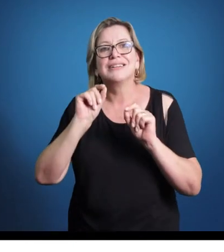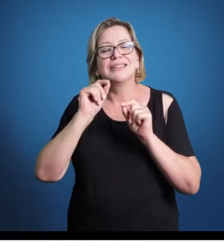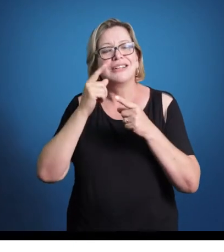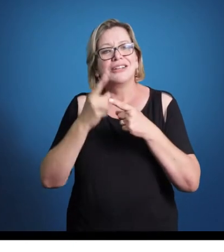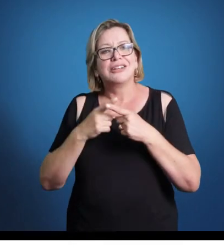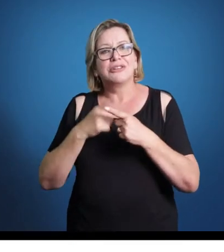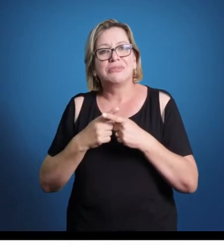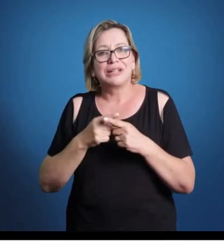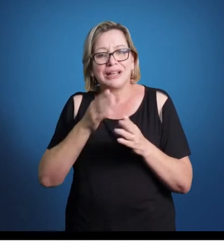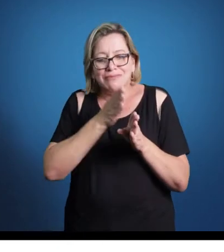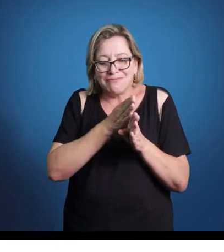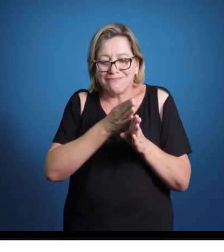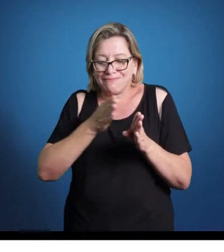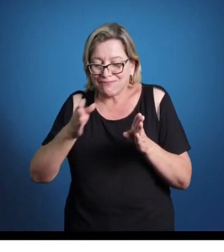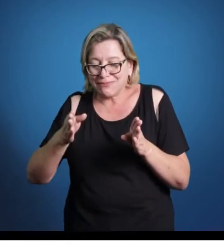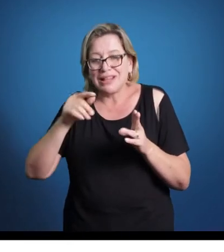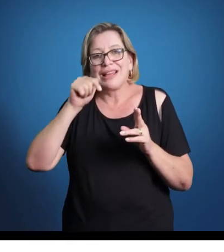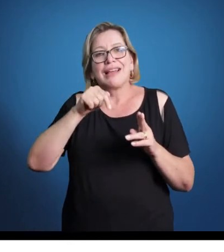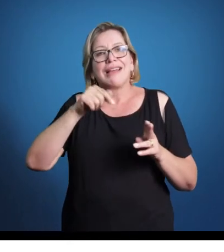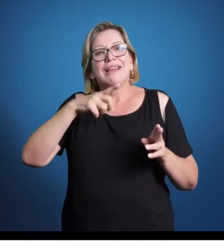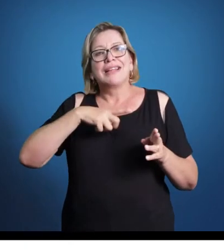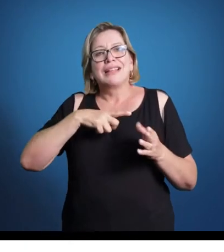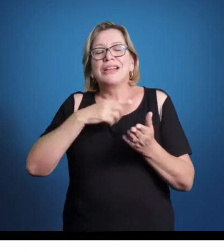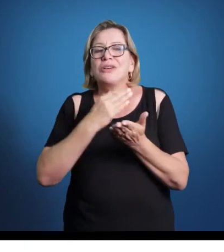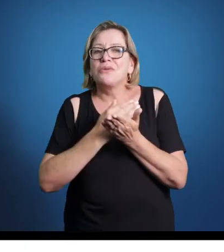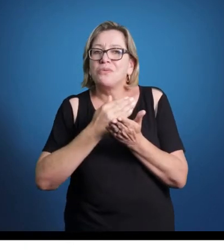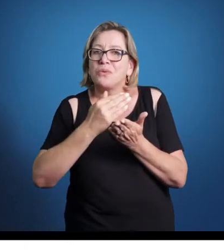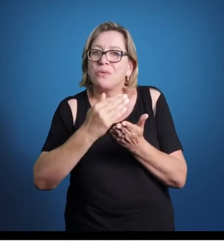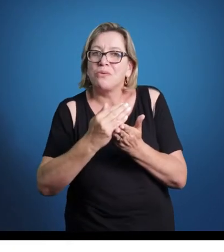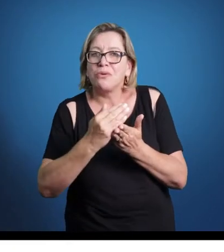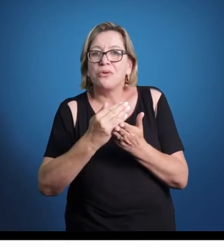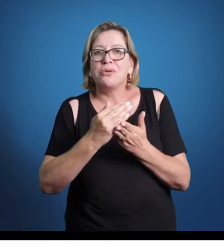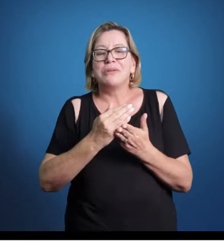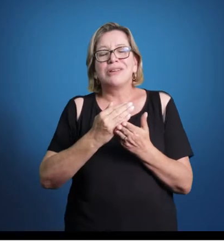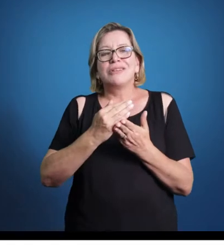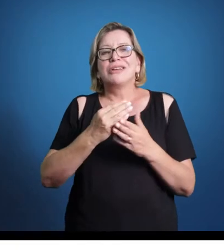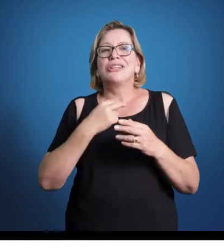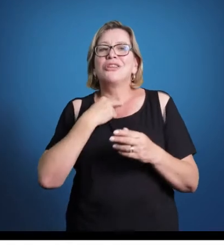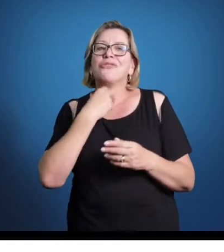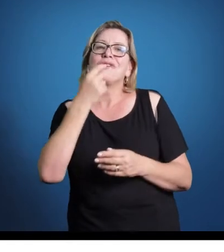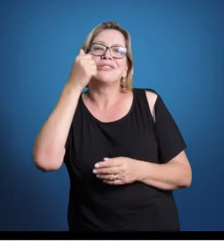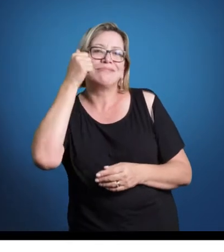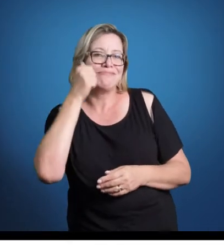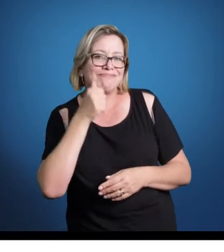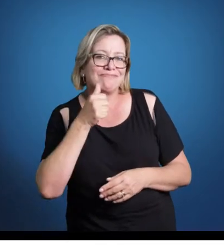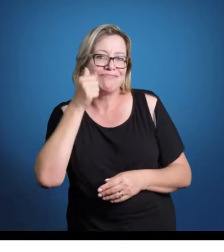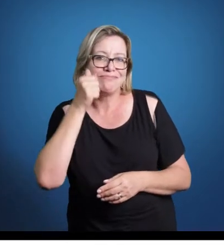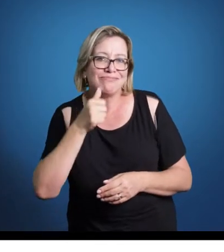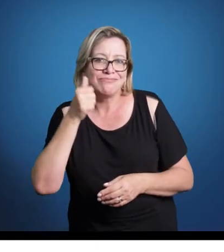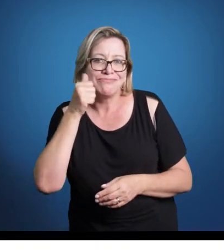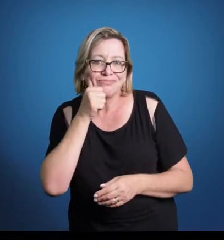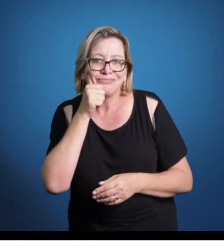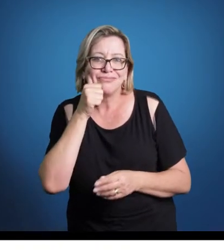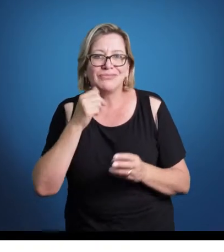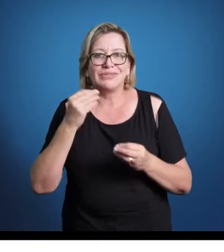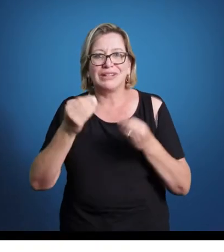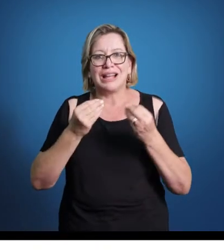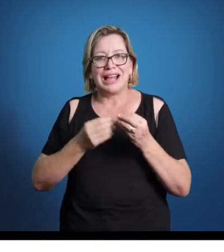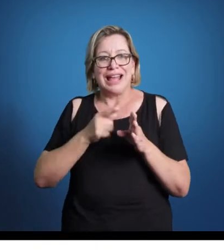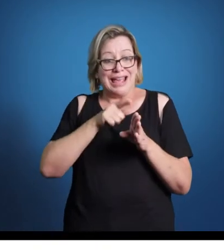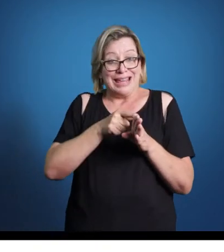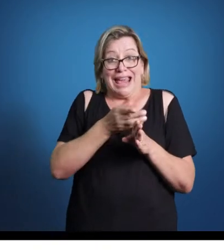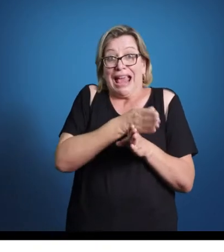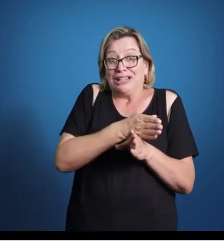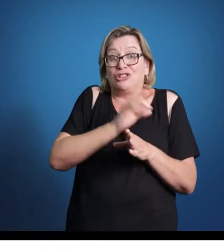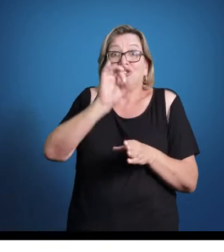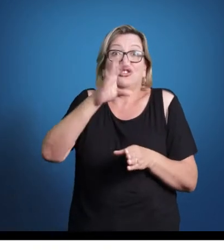num período renascentista, há a introdução das vozes femininas. Então, aquela máxima da música gregoriana, que só